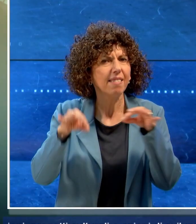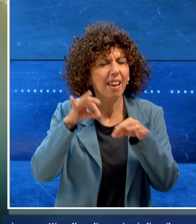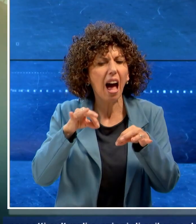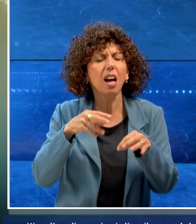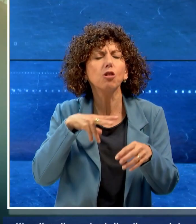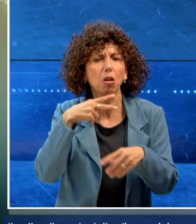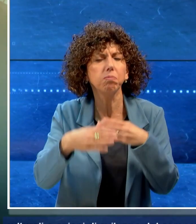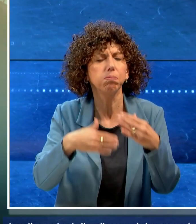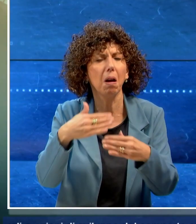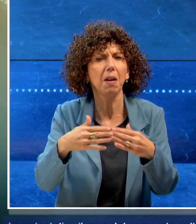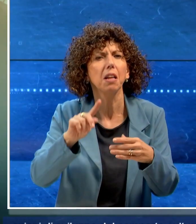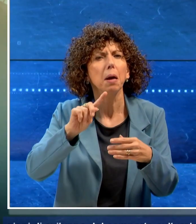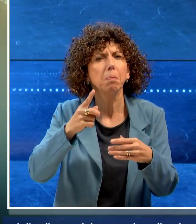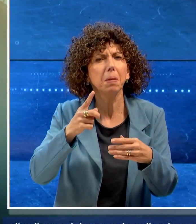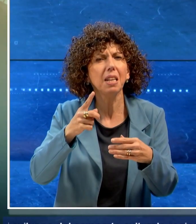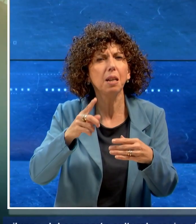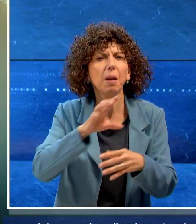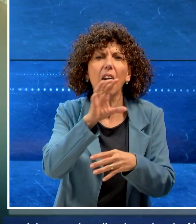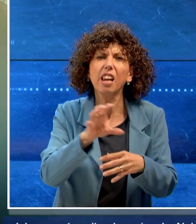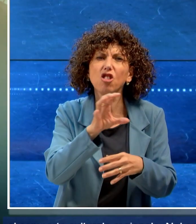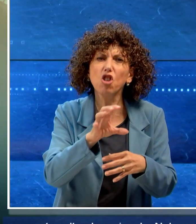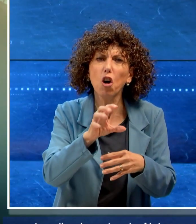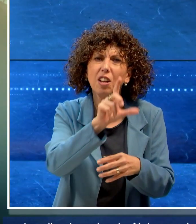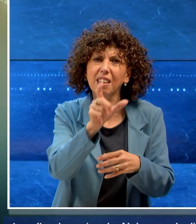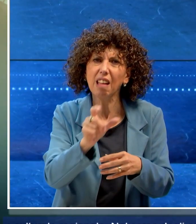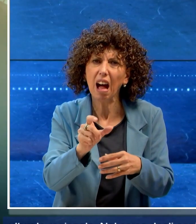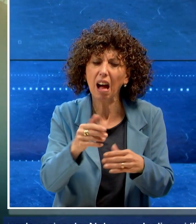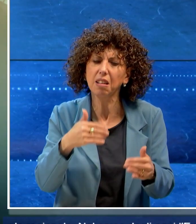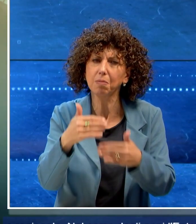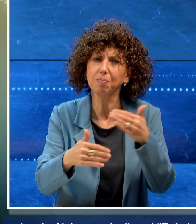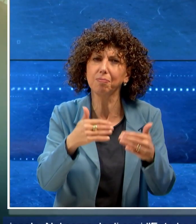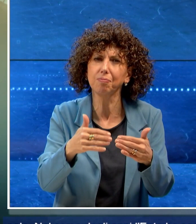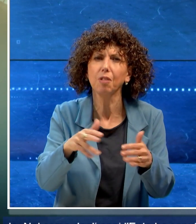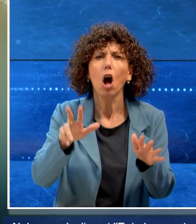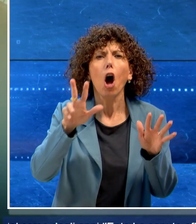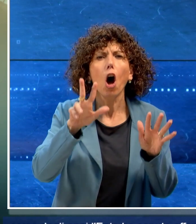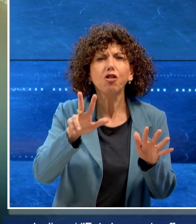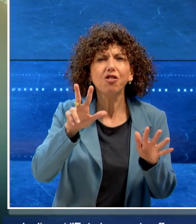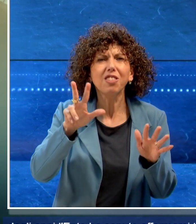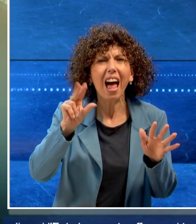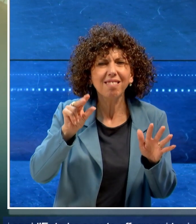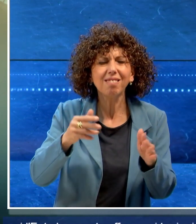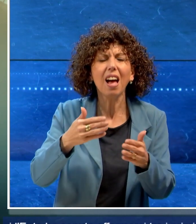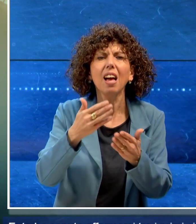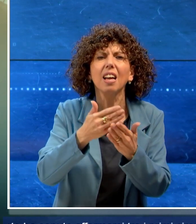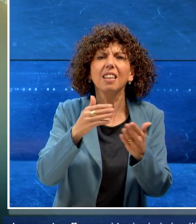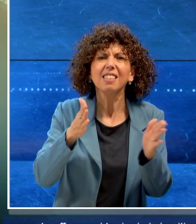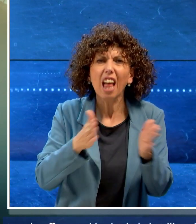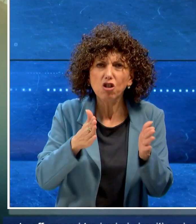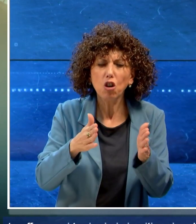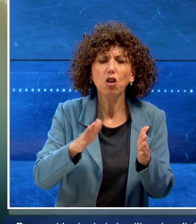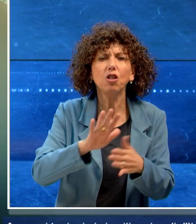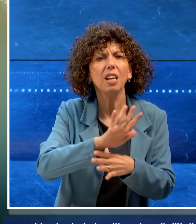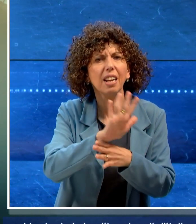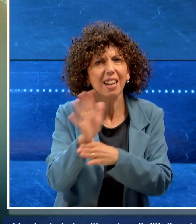affermarsi tra i primi circuiti regionali d'Italia. Circa 80 stagioni e rassegne, oltre